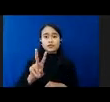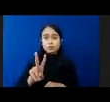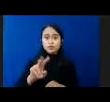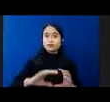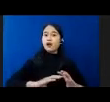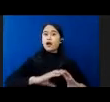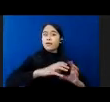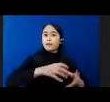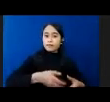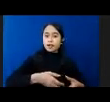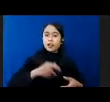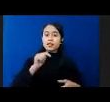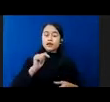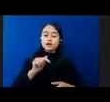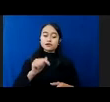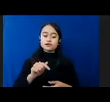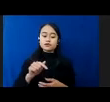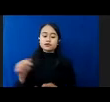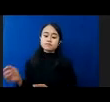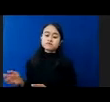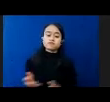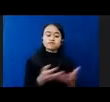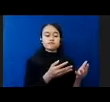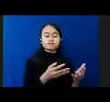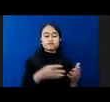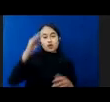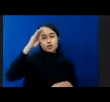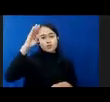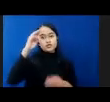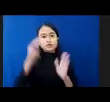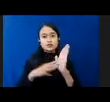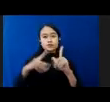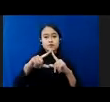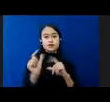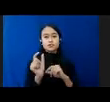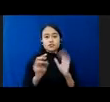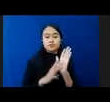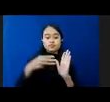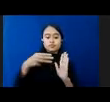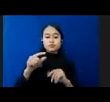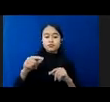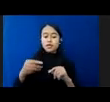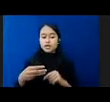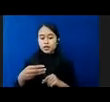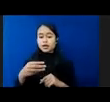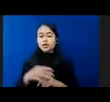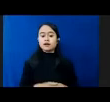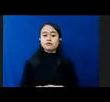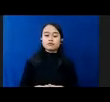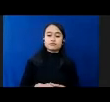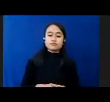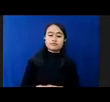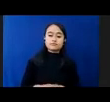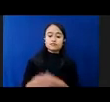Itu Dirujuk Polres Maumere Ke Balai Anak Andayani Dan Mereka Di Kejakan Di Pub Lalu Kemudian Anak